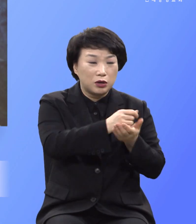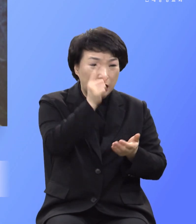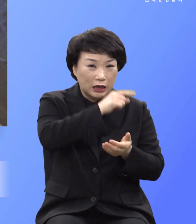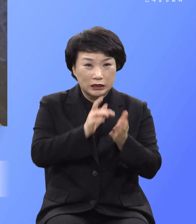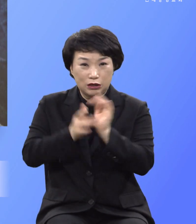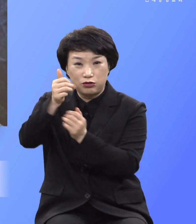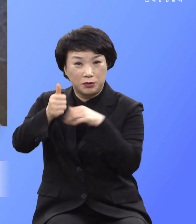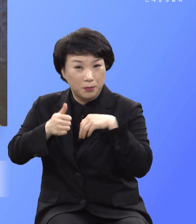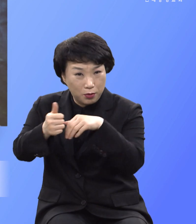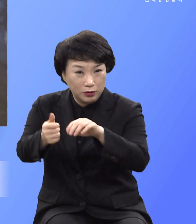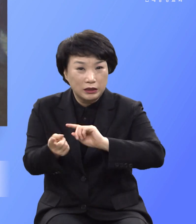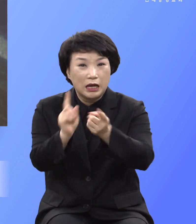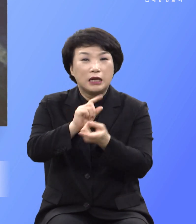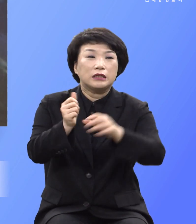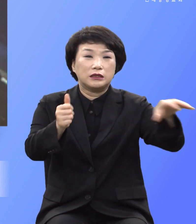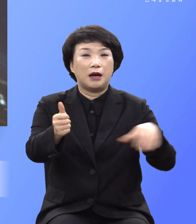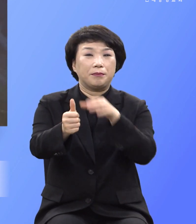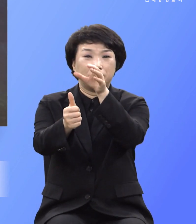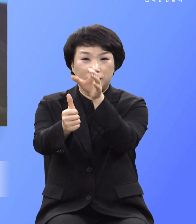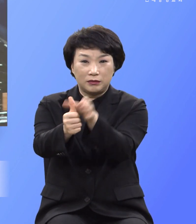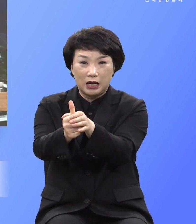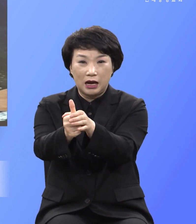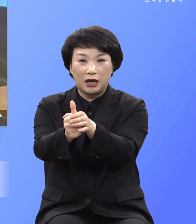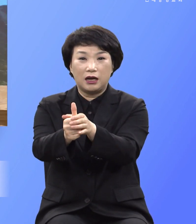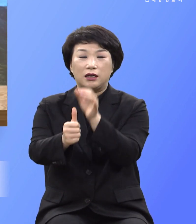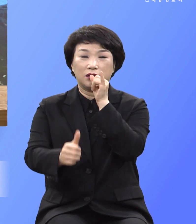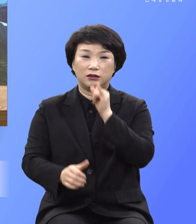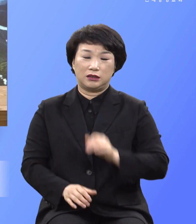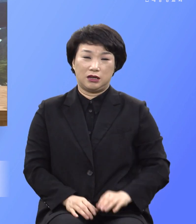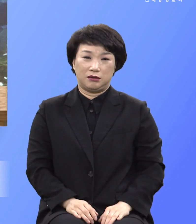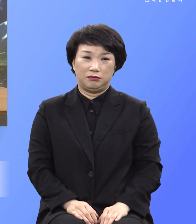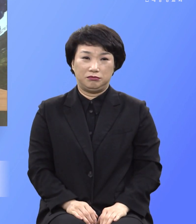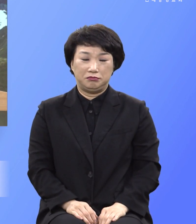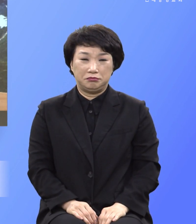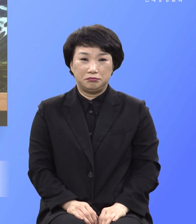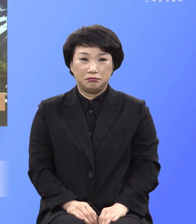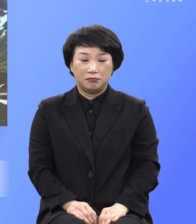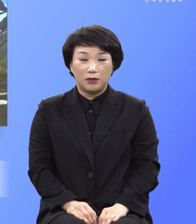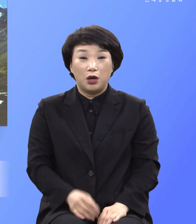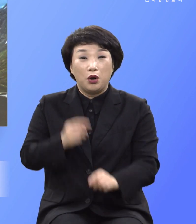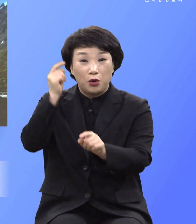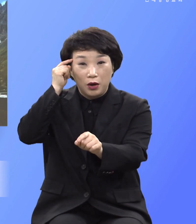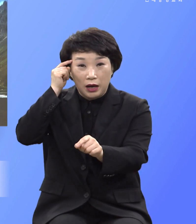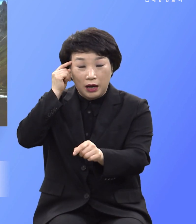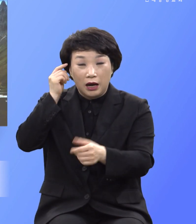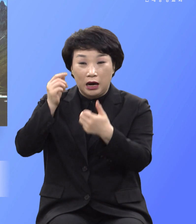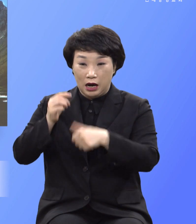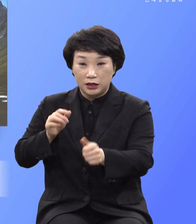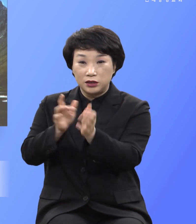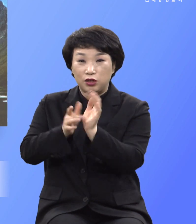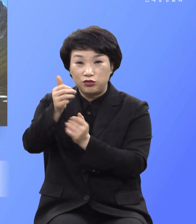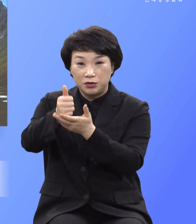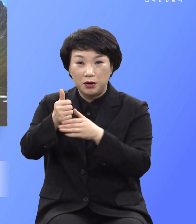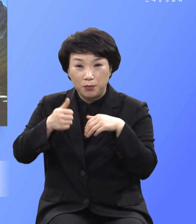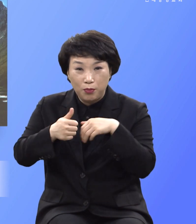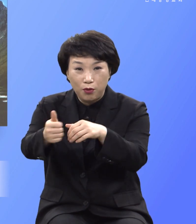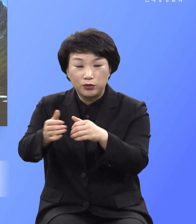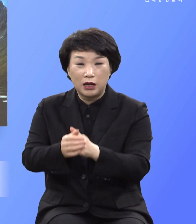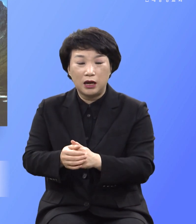담당시키셨도다 왜 자기 아들에게 그토록 천인한